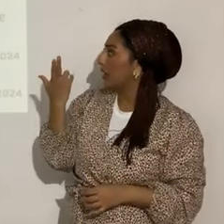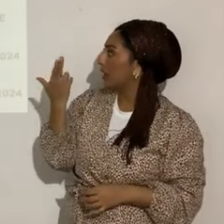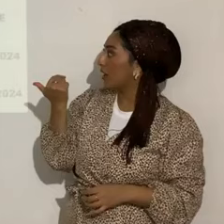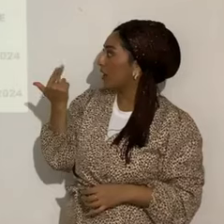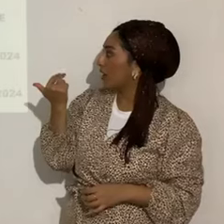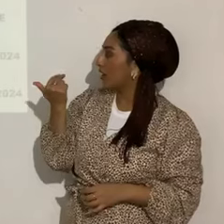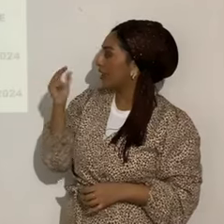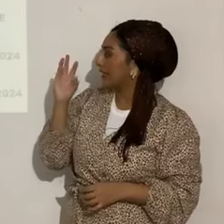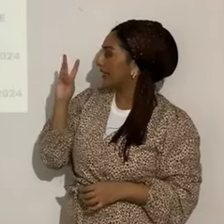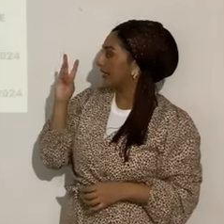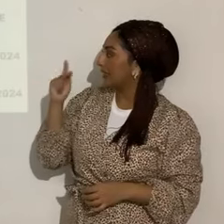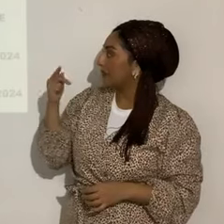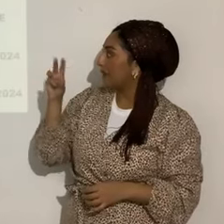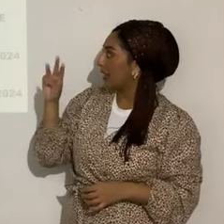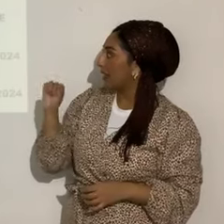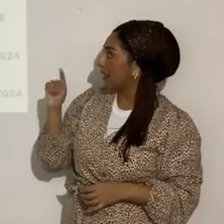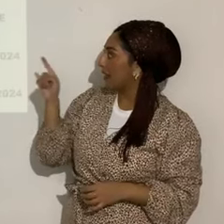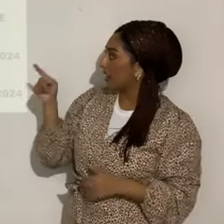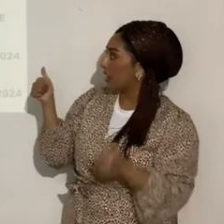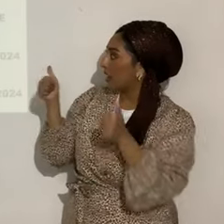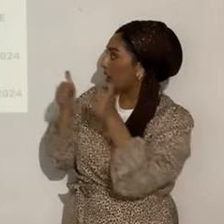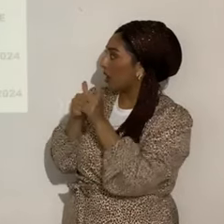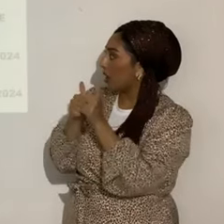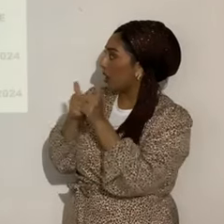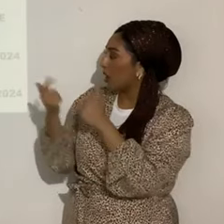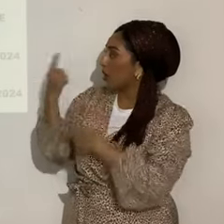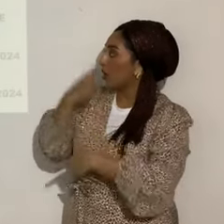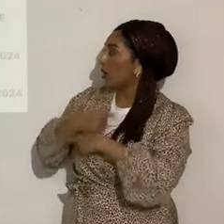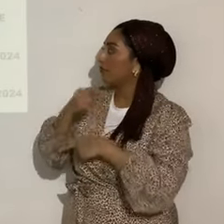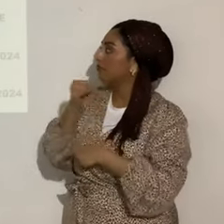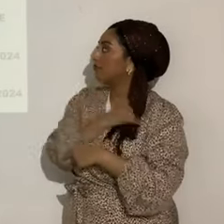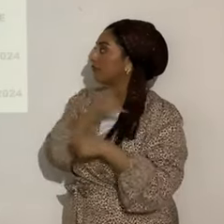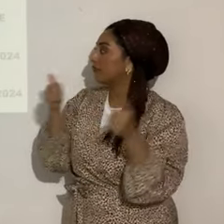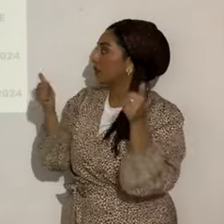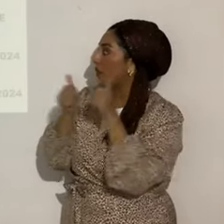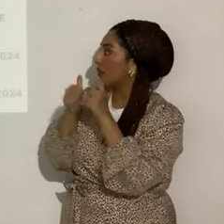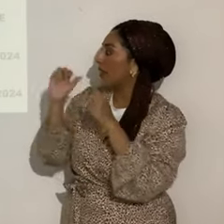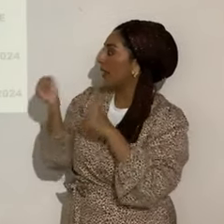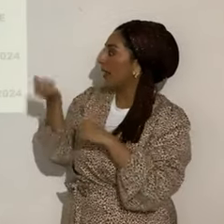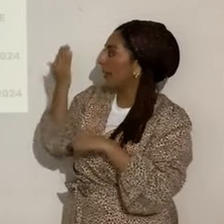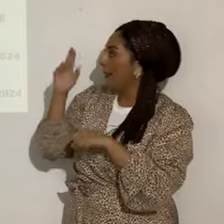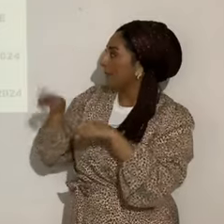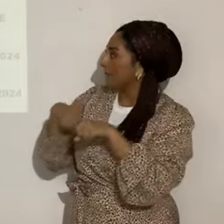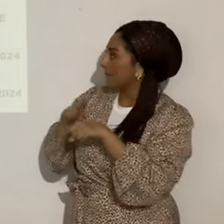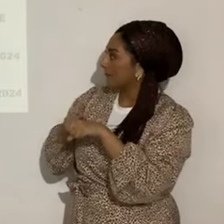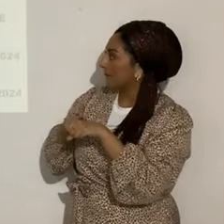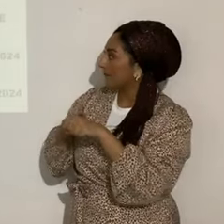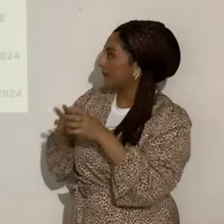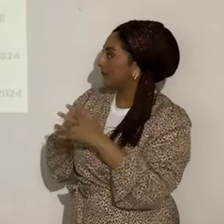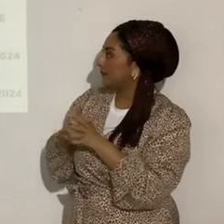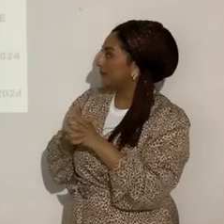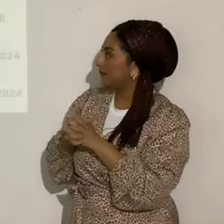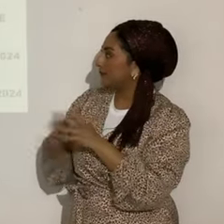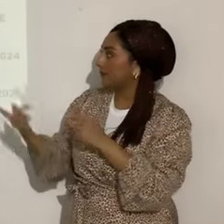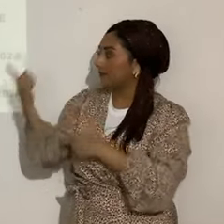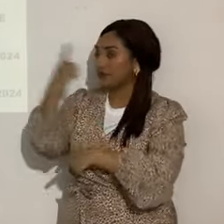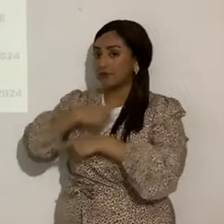ser a las 6 de la tarde porque ahí se empalma Yom Kippur con un Shabbat semanal. Yom Kippur es un día que se ayuna